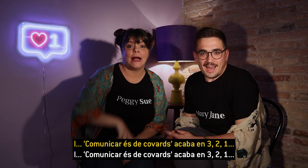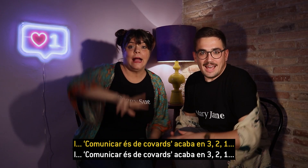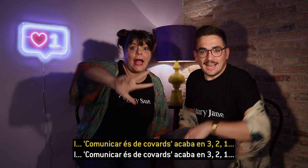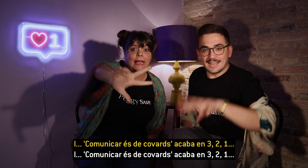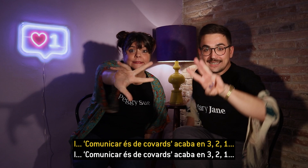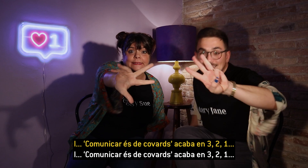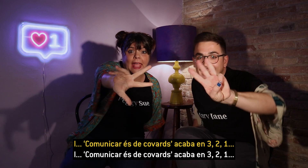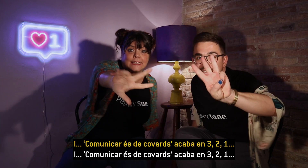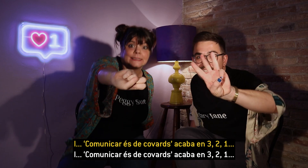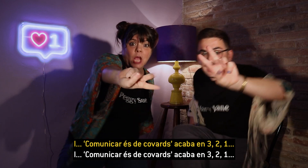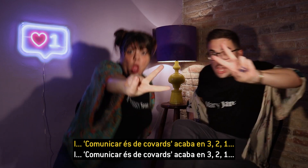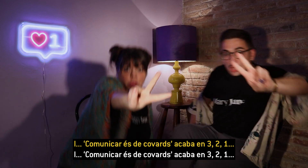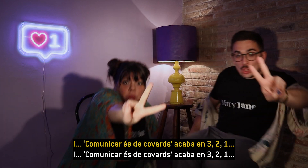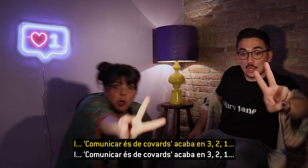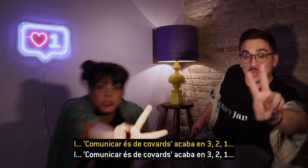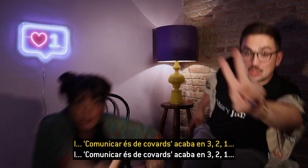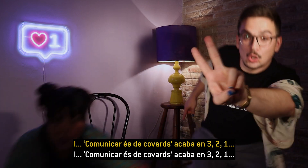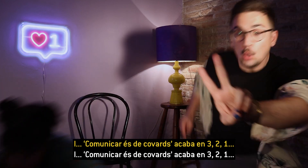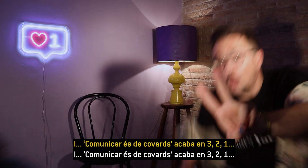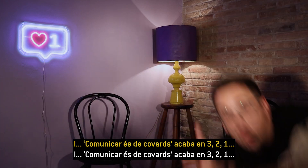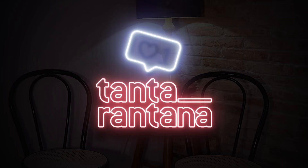en tres, dos, uno.